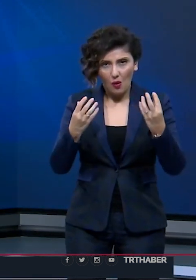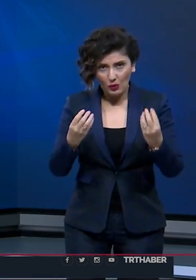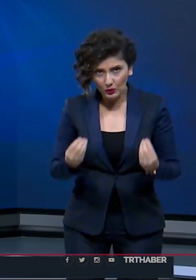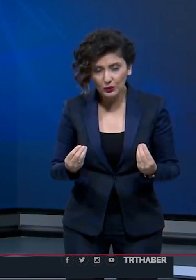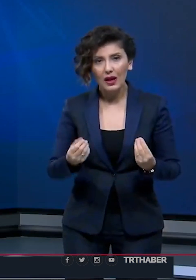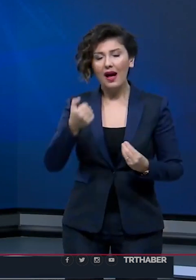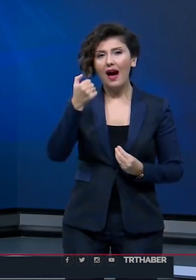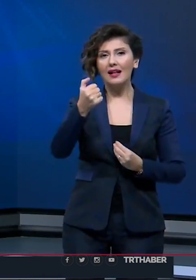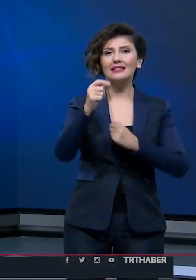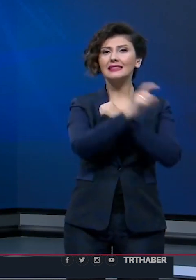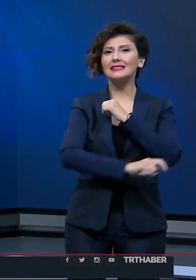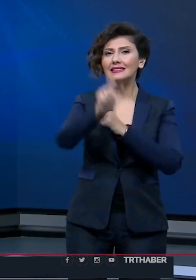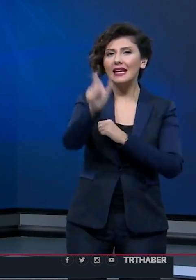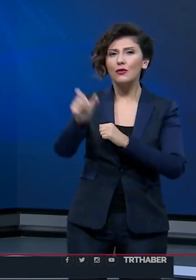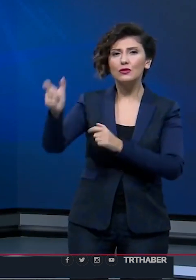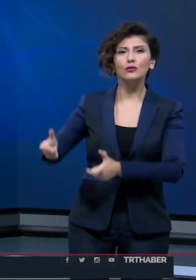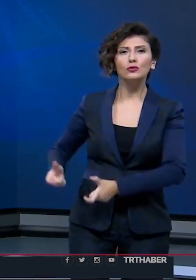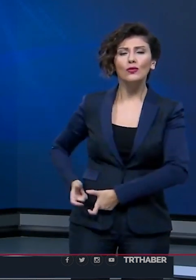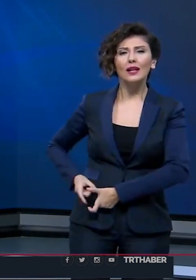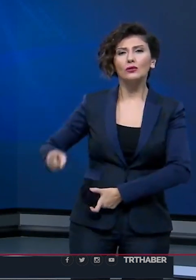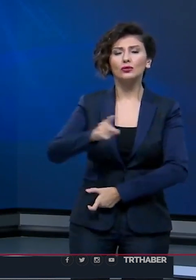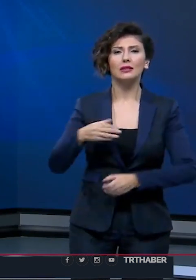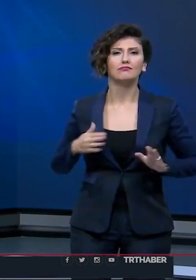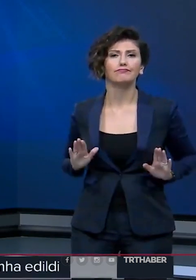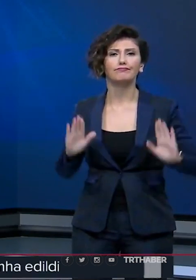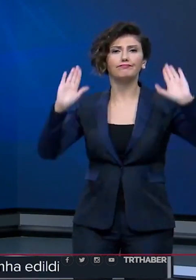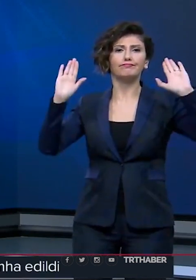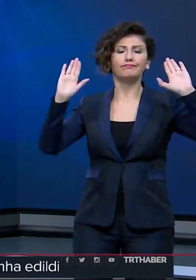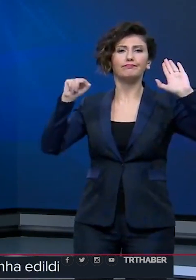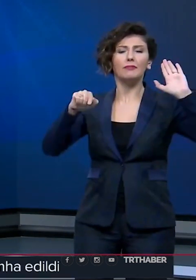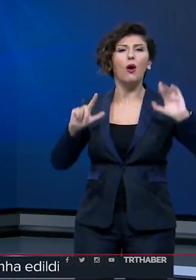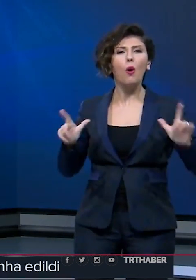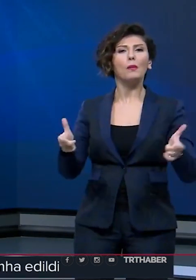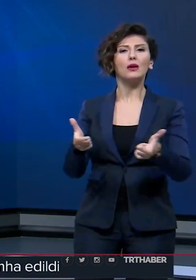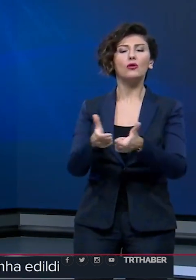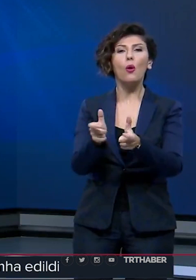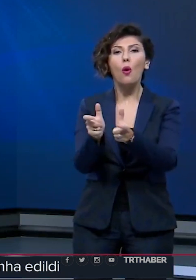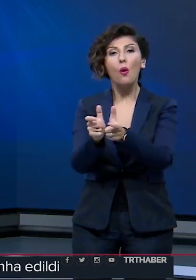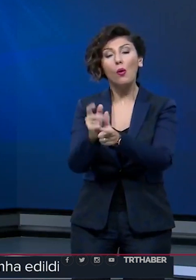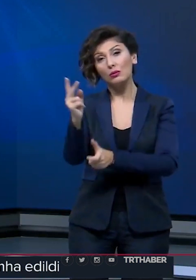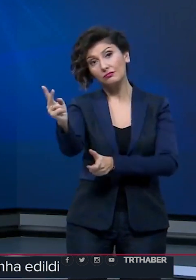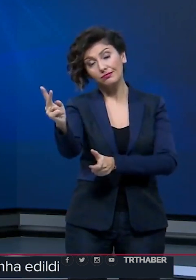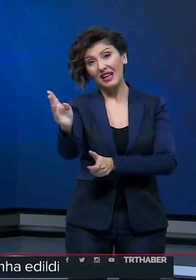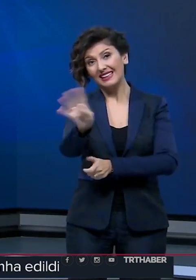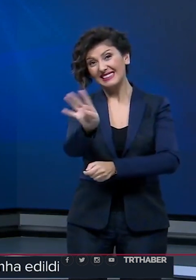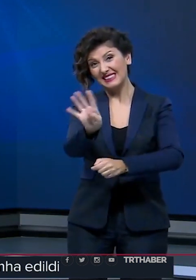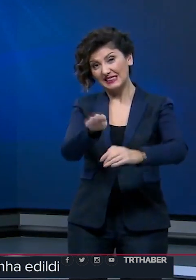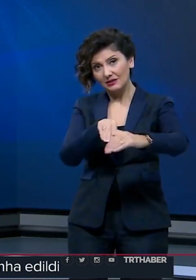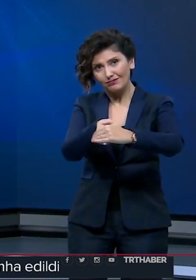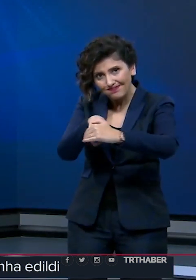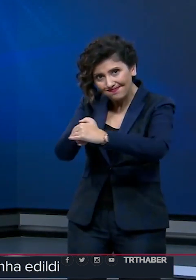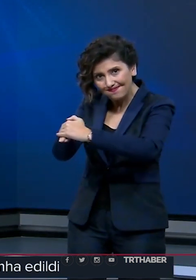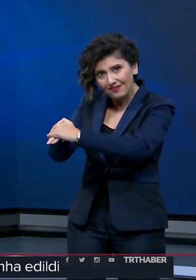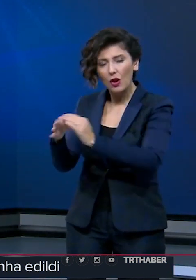olarak ele geçirilirken 6 terörist de güvenlik güçlerine teslim oldu. Operasyonlarda örgüte